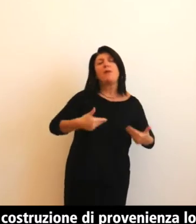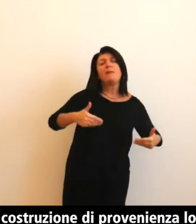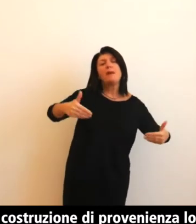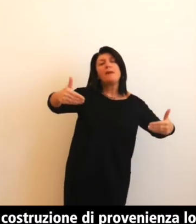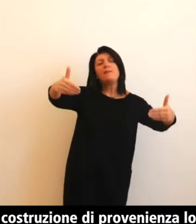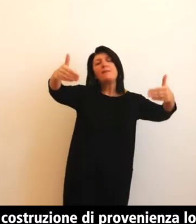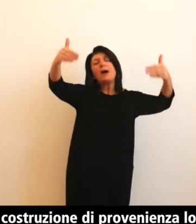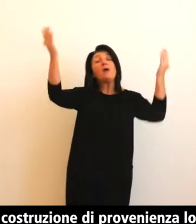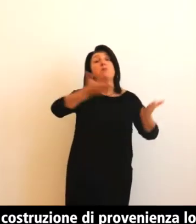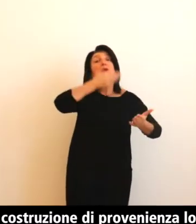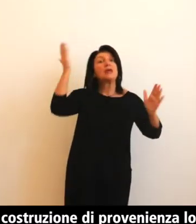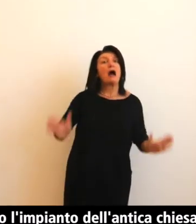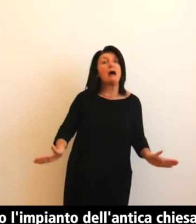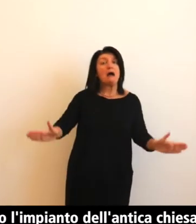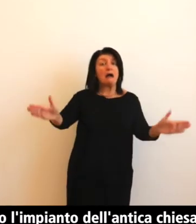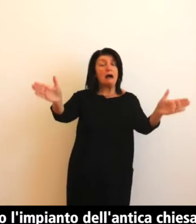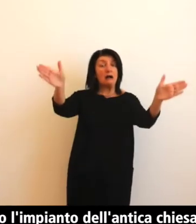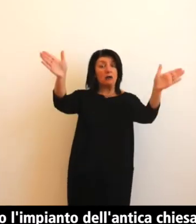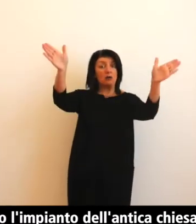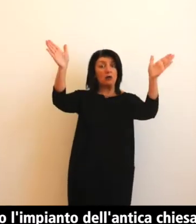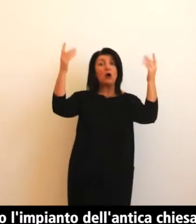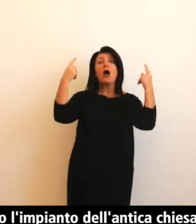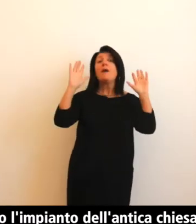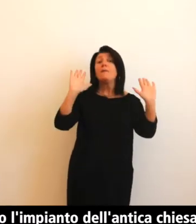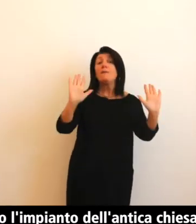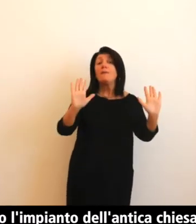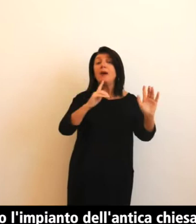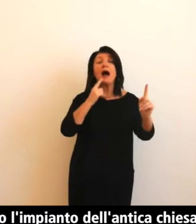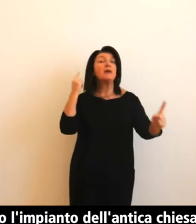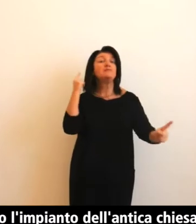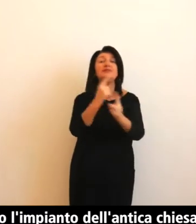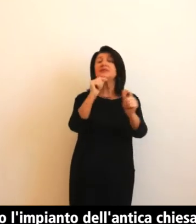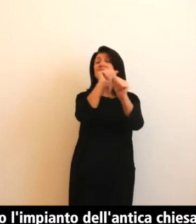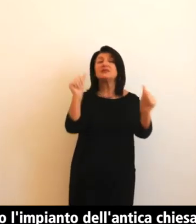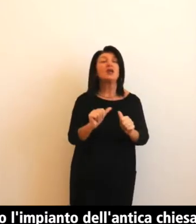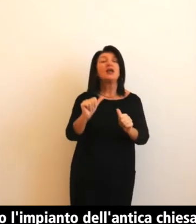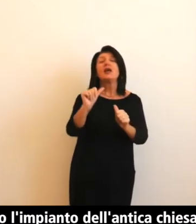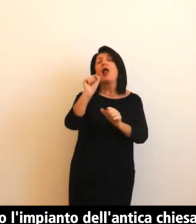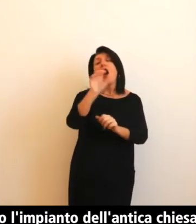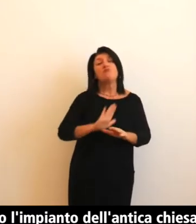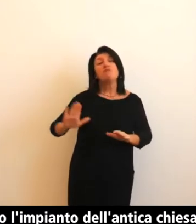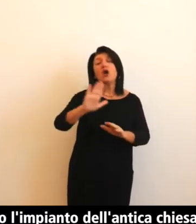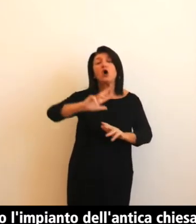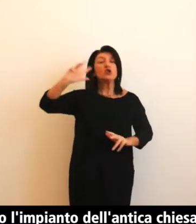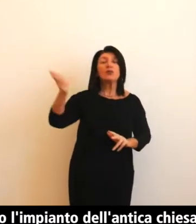Venne mantenuto l'impianto dell'antica chiesa ambrosiana a tre navate senza transetto e tre apsidi